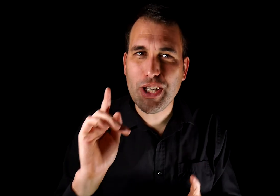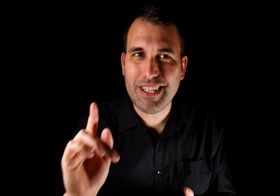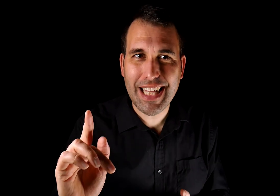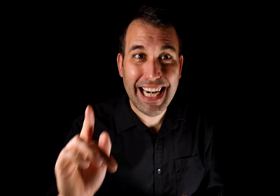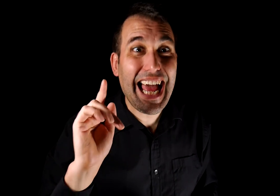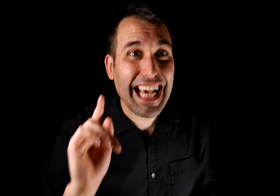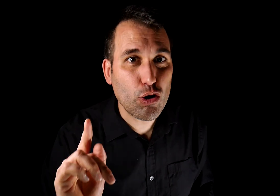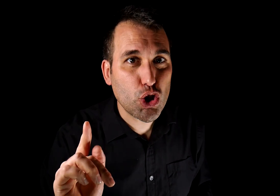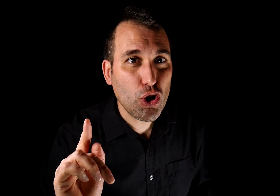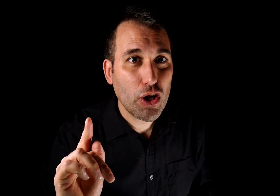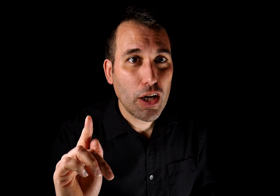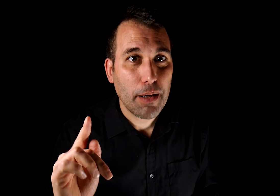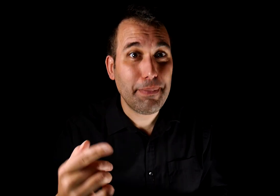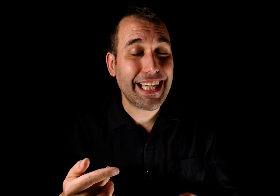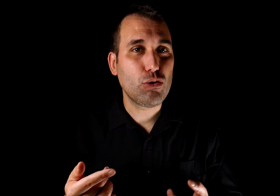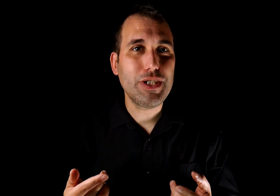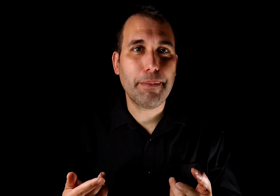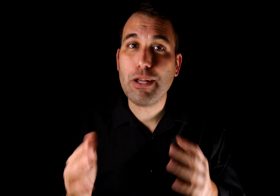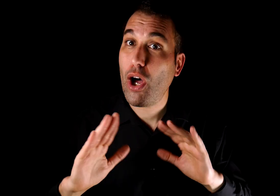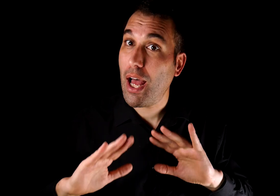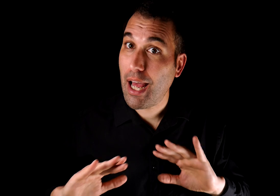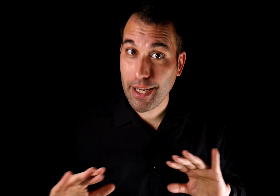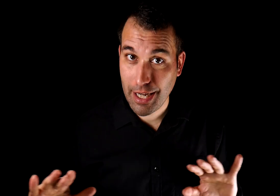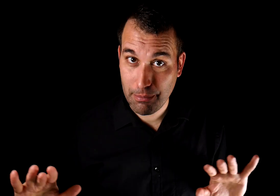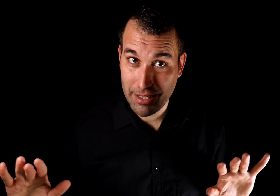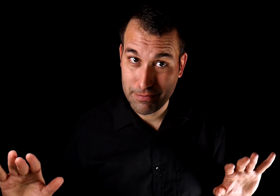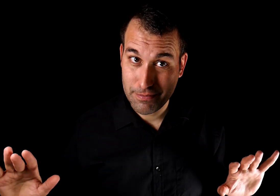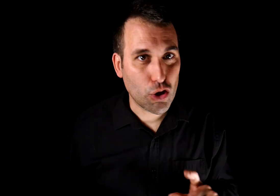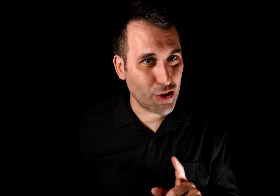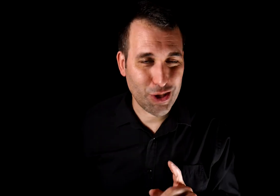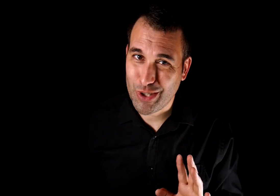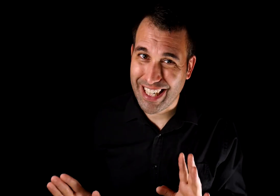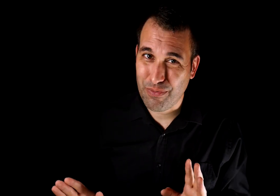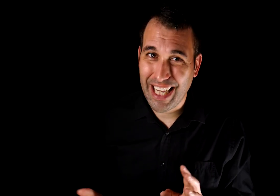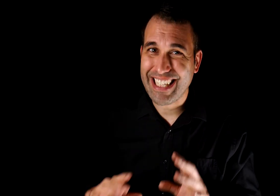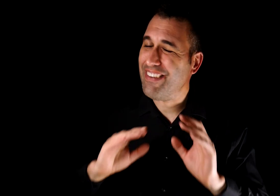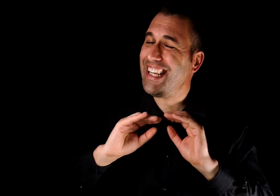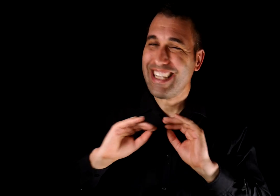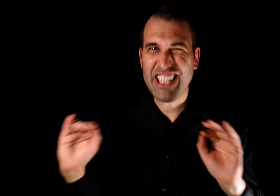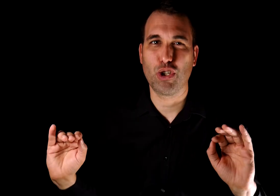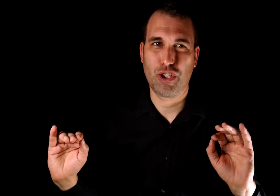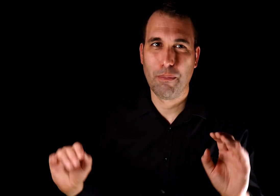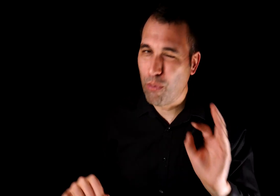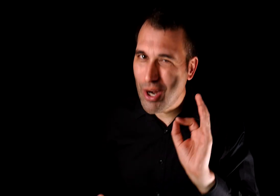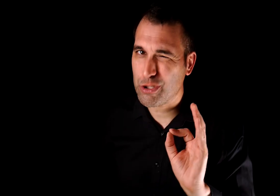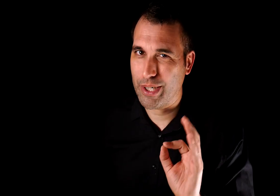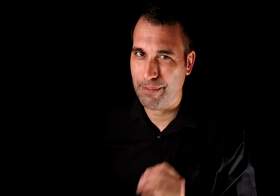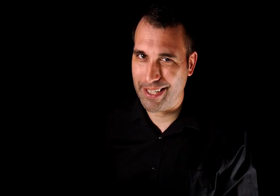incitar al acoso mediante un llamado a la calma. Os lo he dicho, es una red flag nivel Dios. Buena suerte para